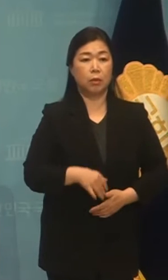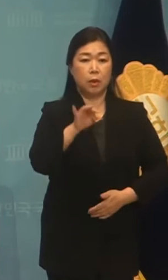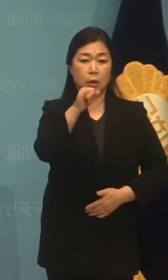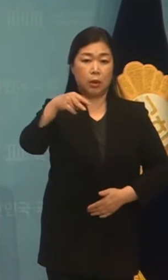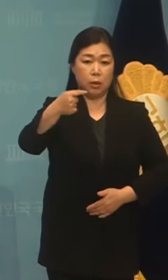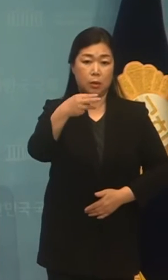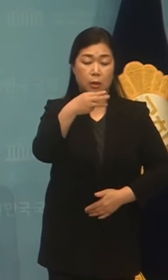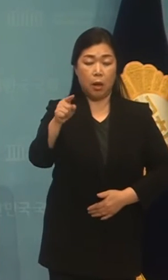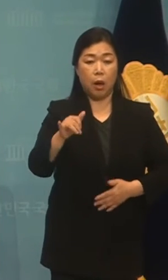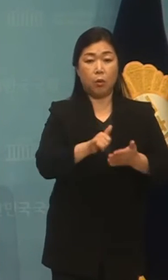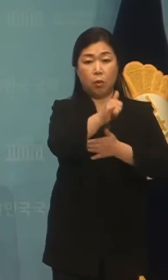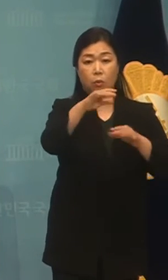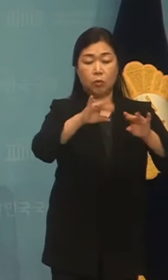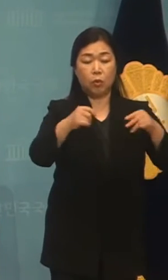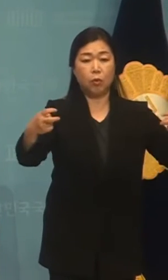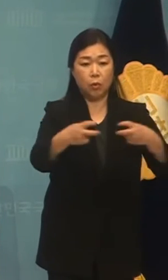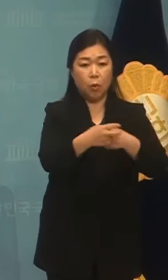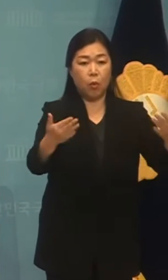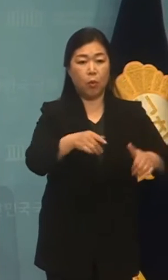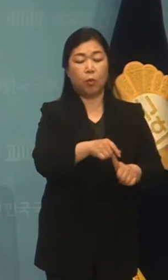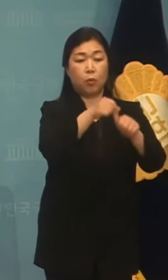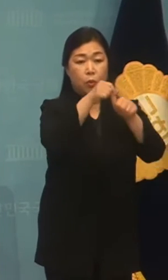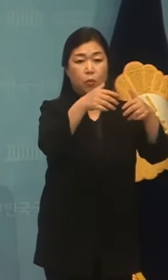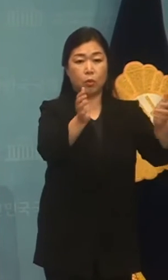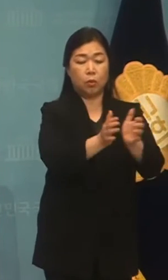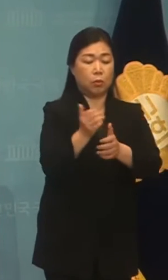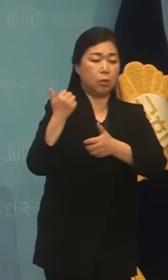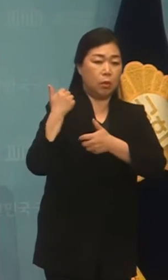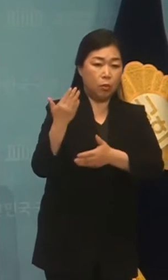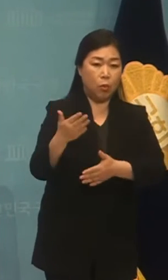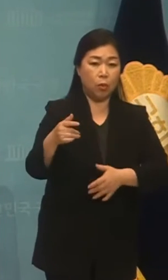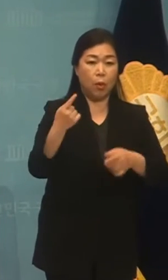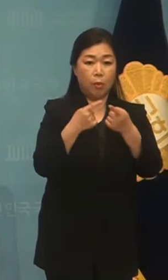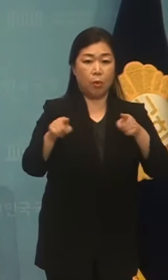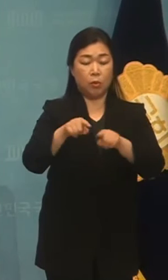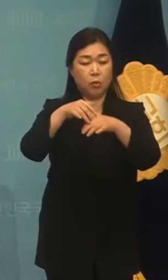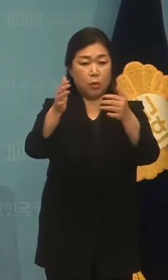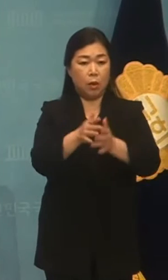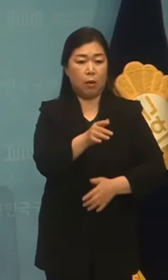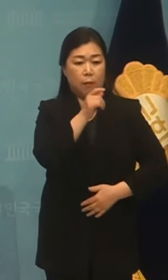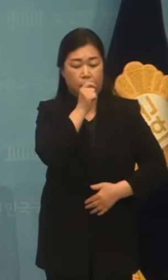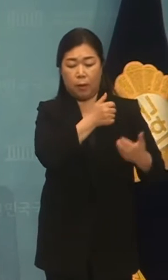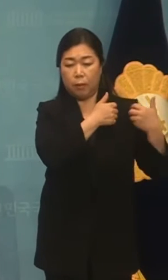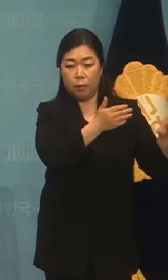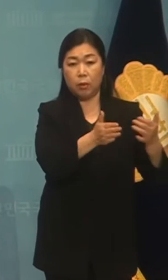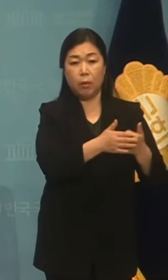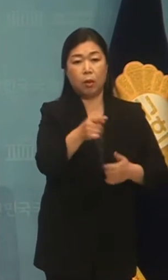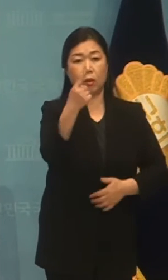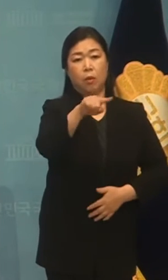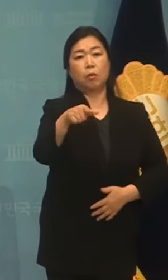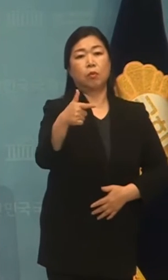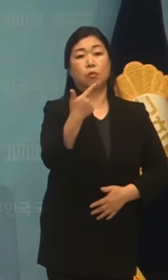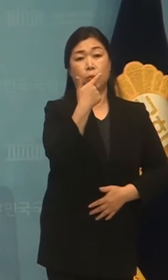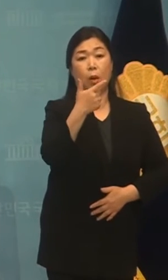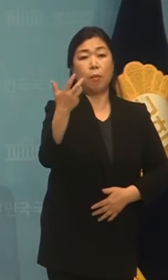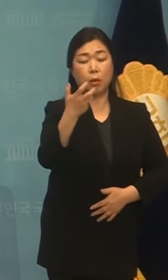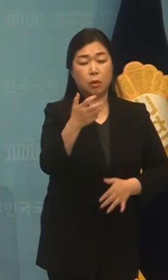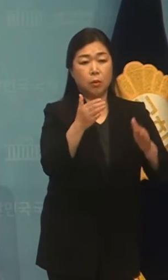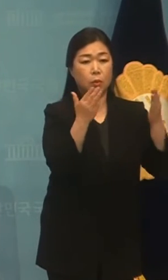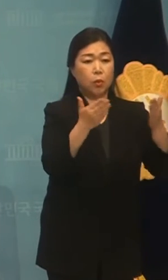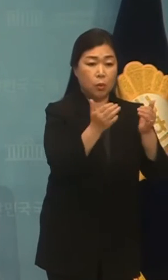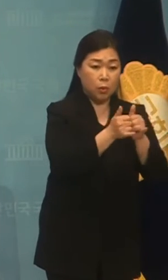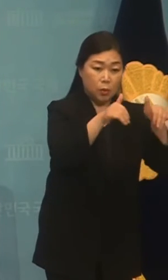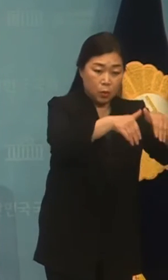사태에 대해 국토교통국과는 노동부가 방관하고 도로민당이 부인하면서 1680명 노동자들과 그